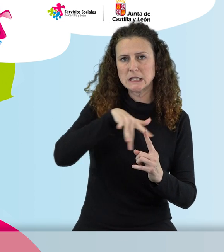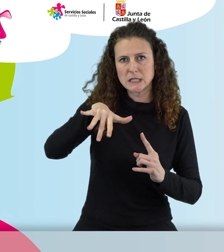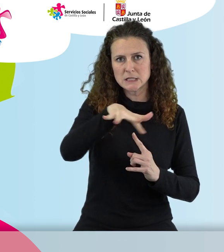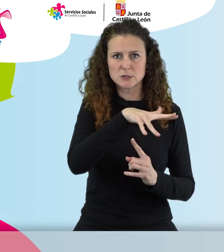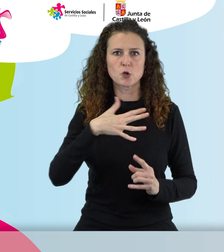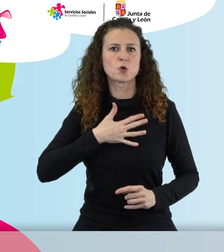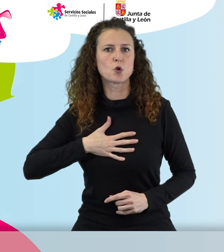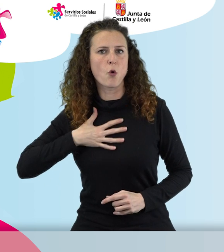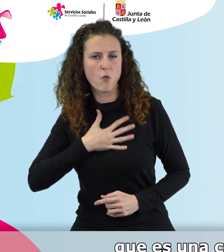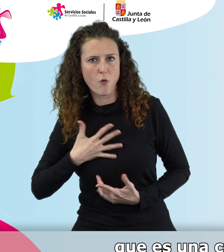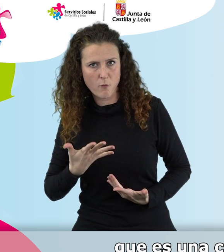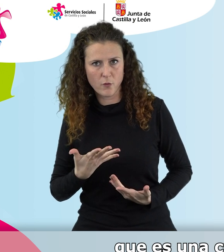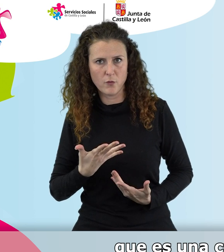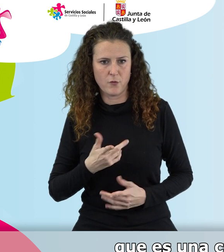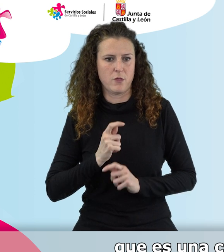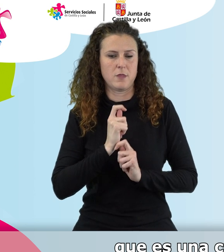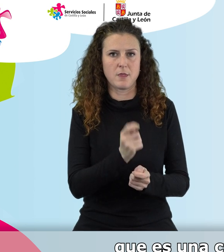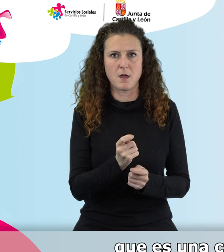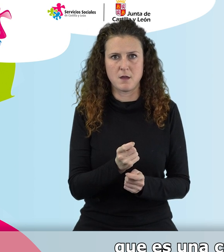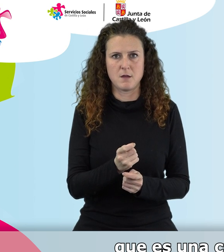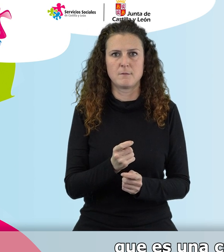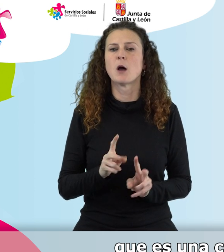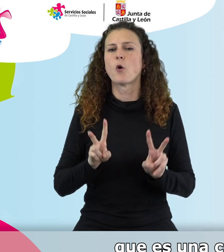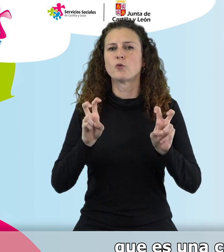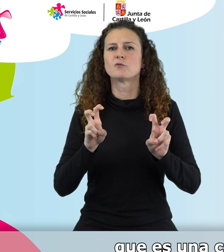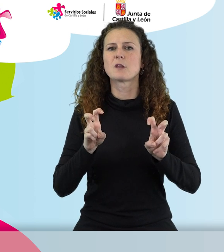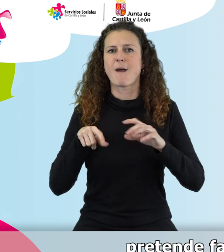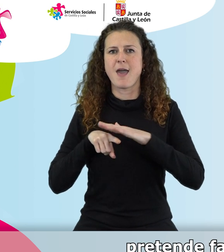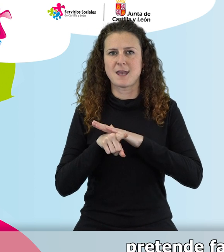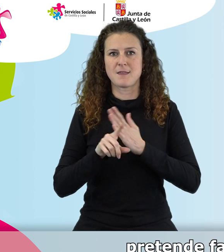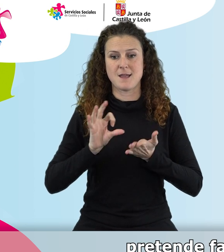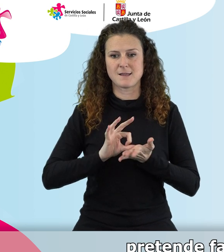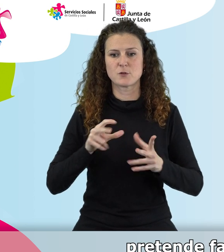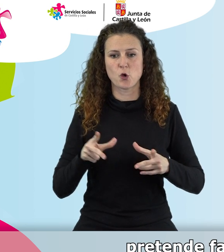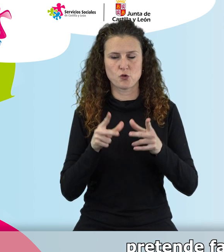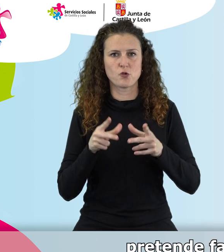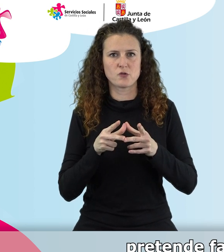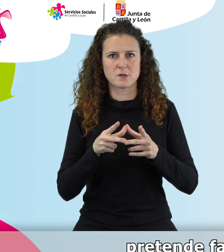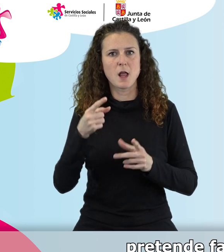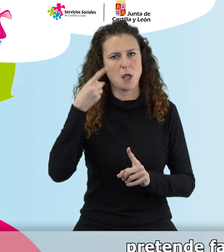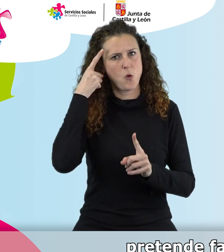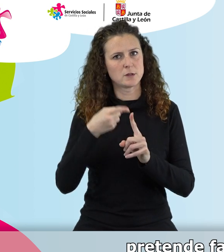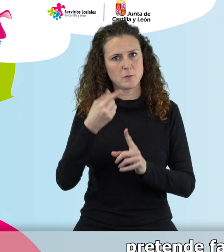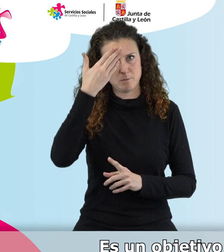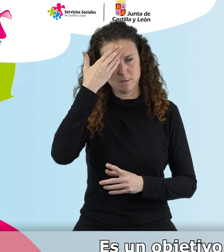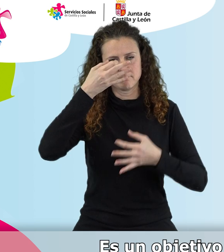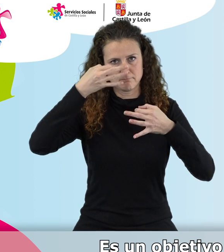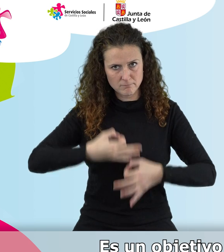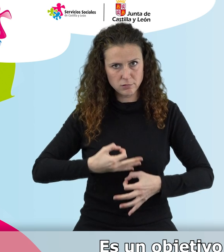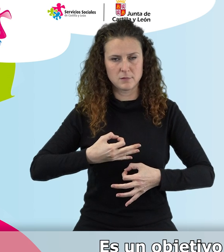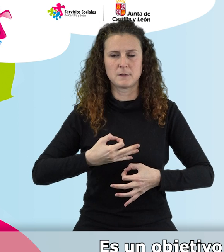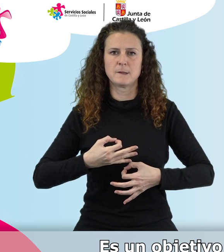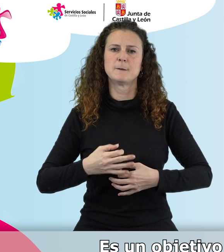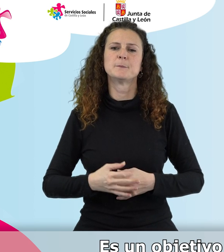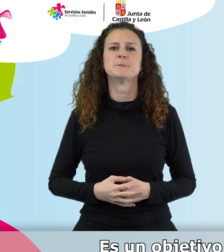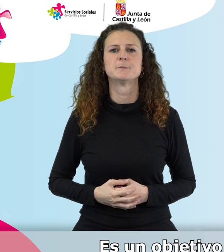encuentran cómodos, que es una cuestión que la Gerencia de Servicios Sociales pretende facilitar para aquellos que lo deseen y puedan. Es un objetivo